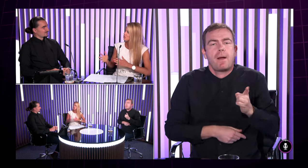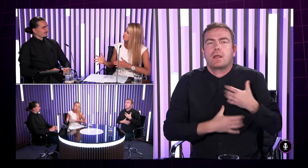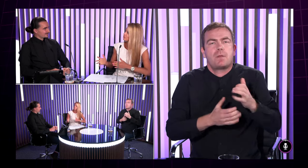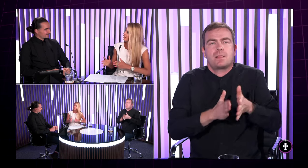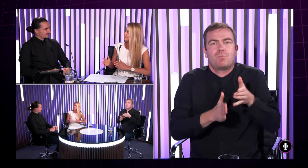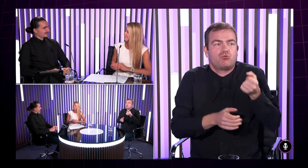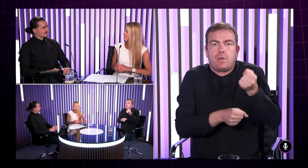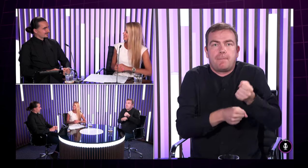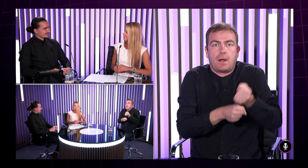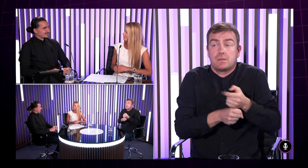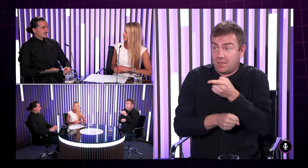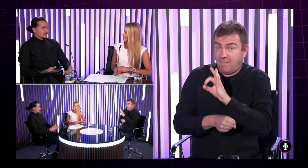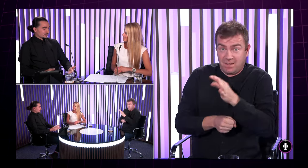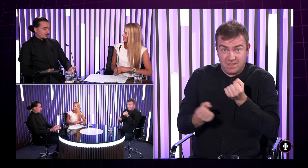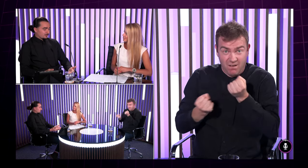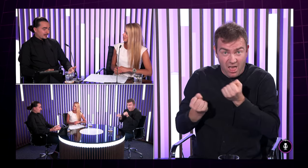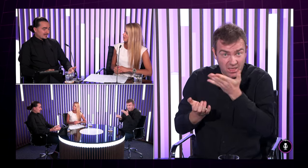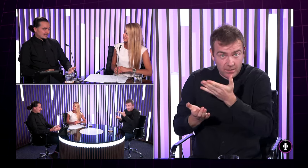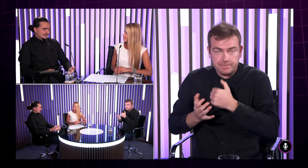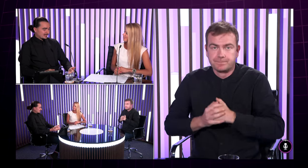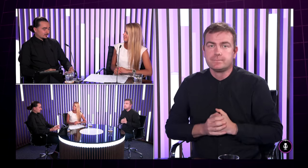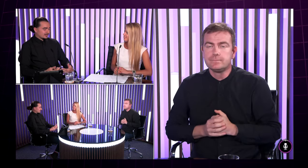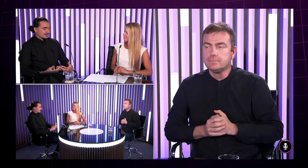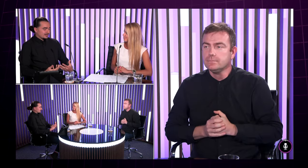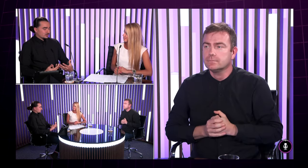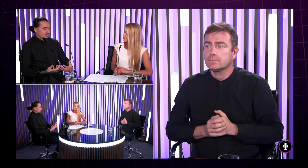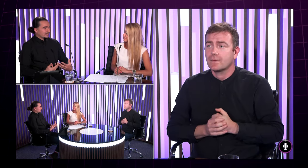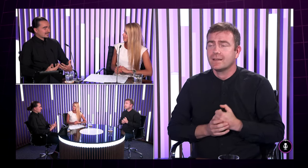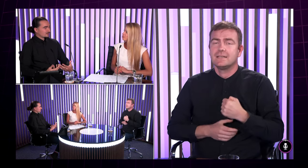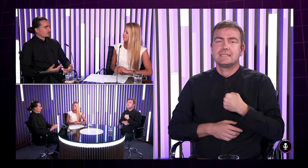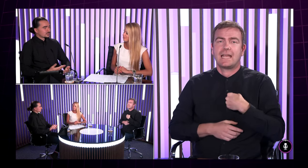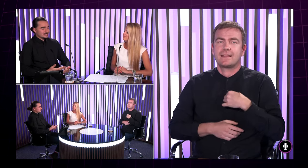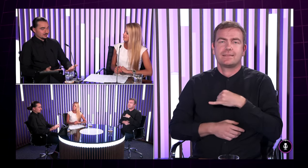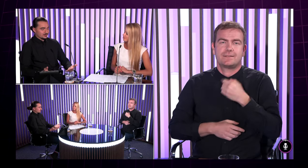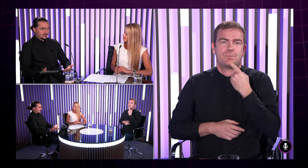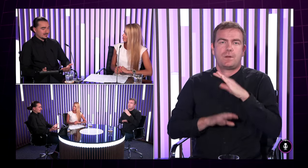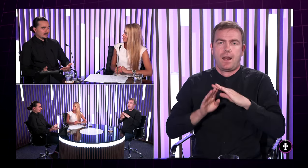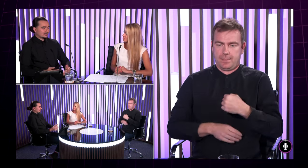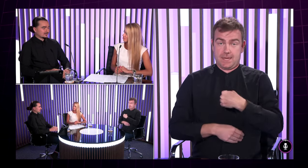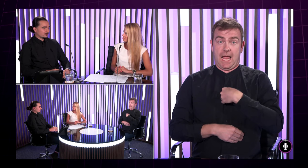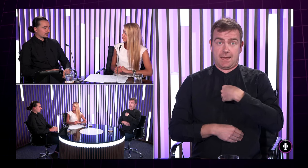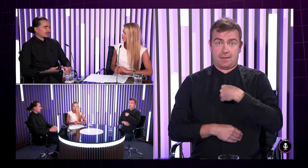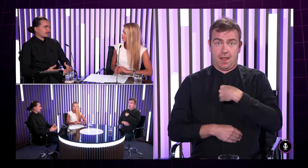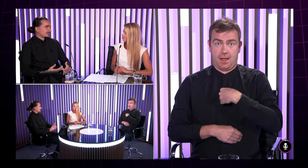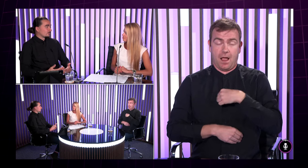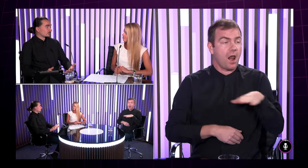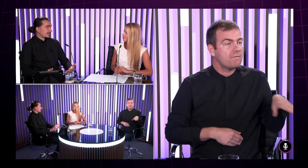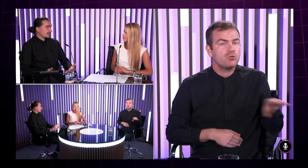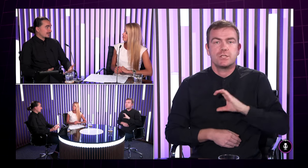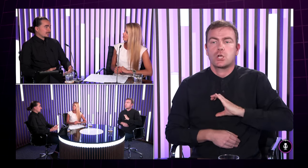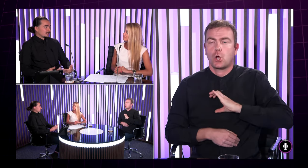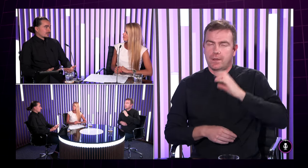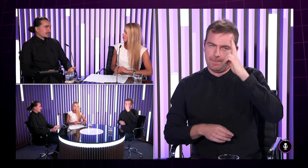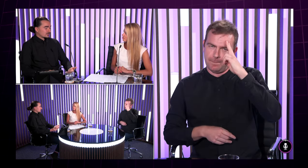čo ste vy všetko zvládali Jasné znovu pre nás alebo teda nemôžem hovoriť zase bolo všetci ktorí sme teda koda tak to